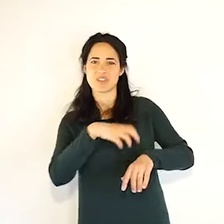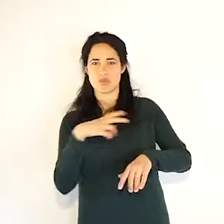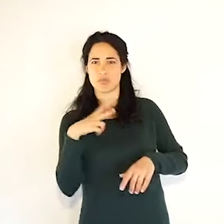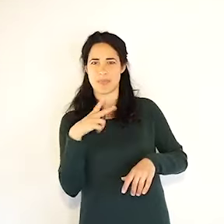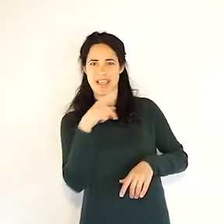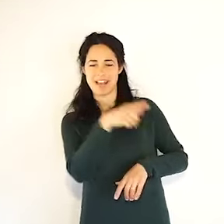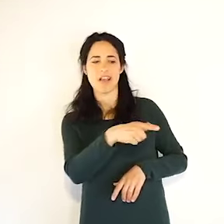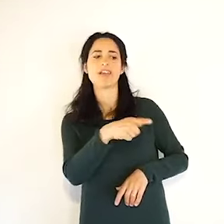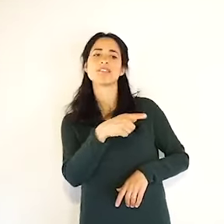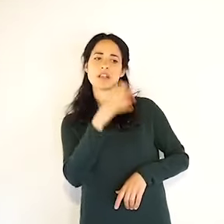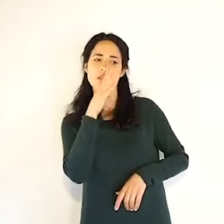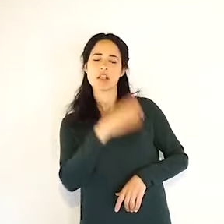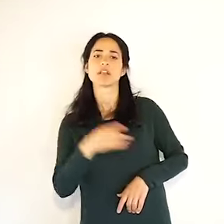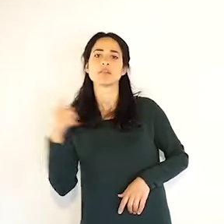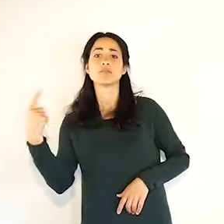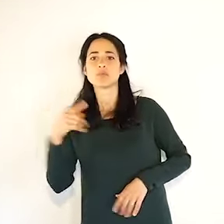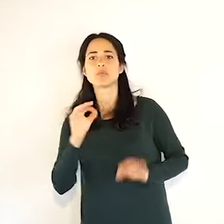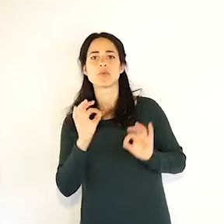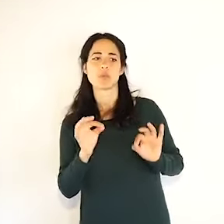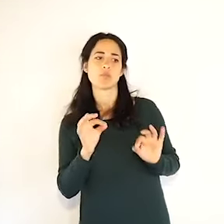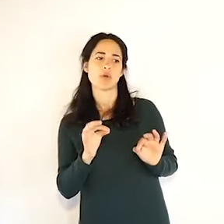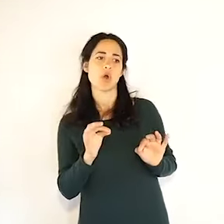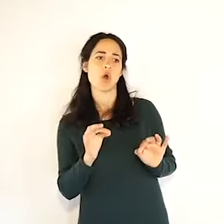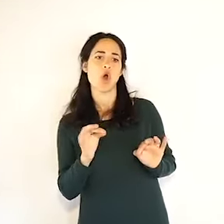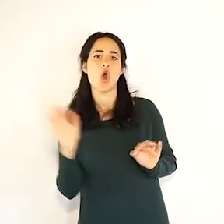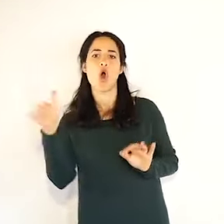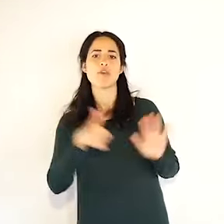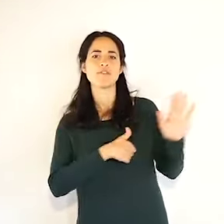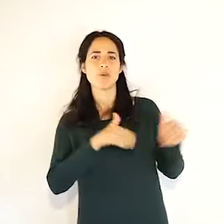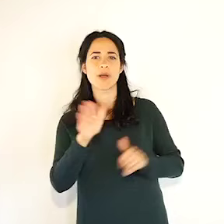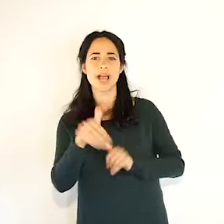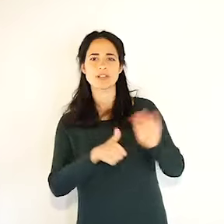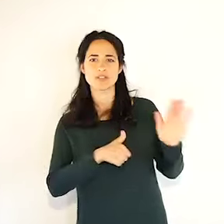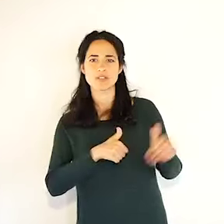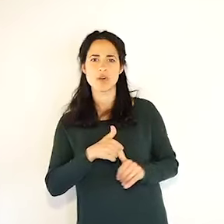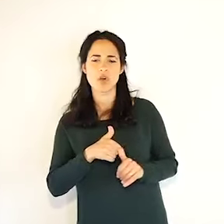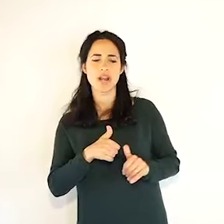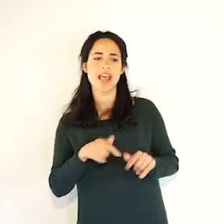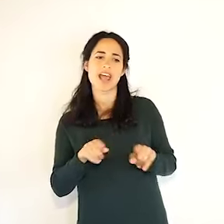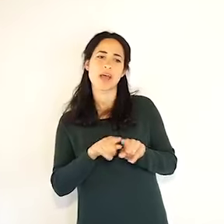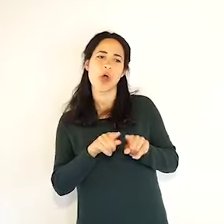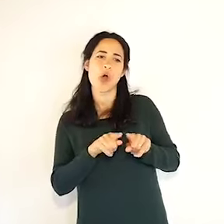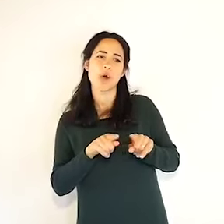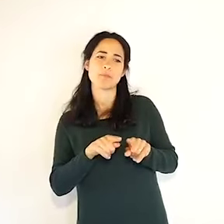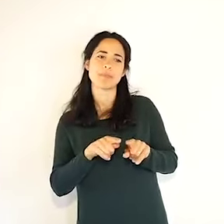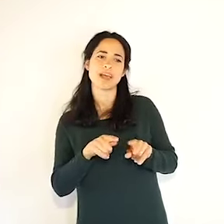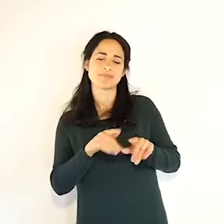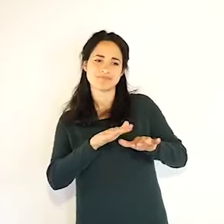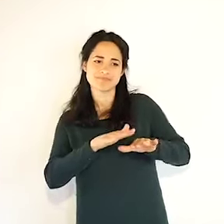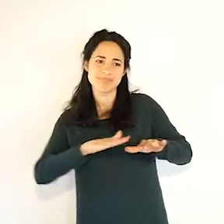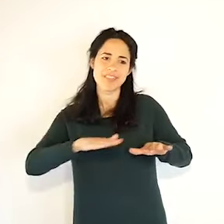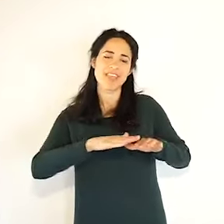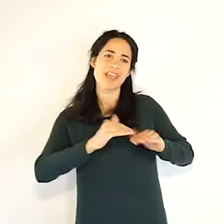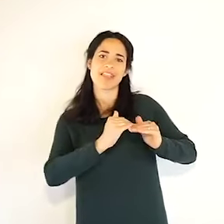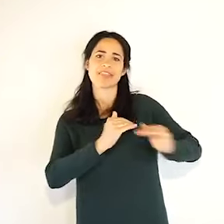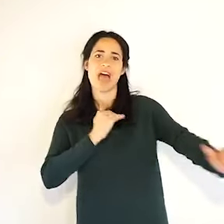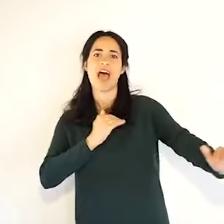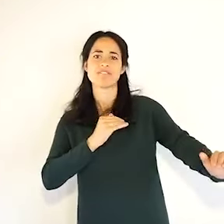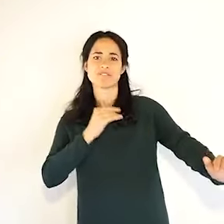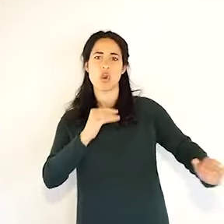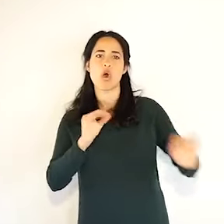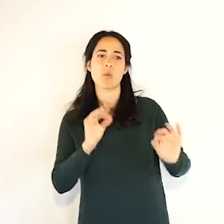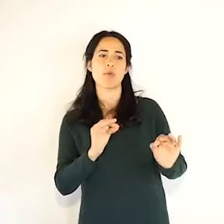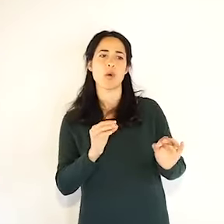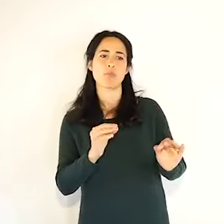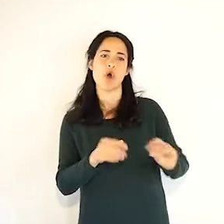delle attività produttive che è un tema che a me sta molto caro perché abbiamo comunque